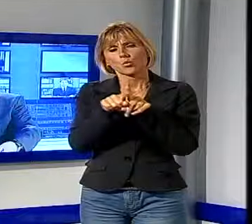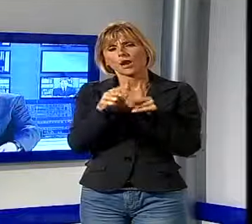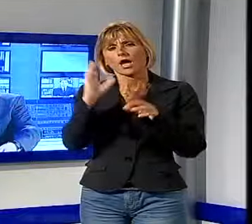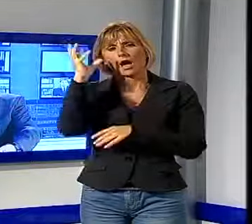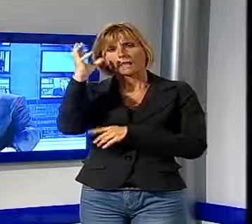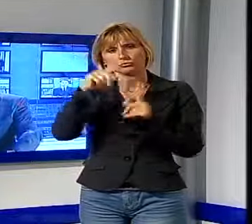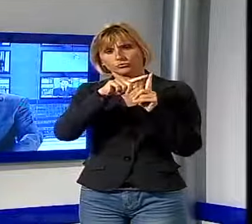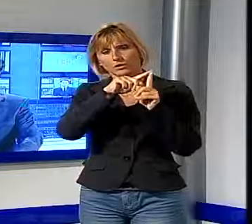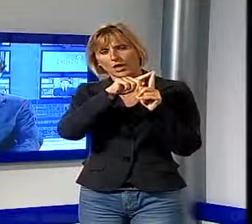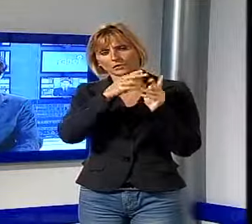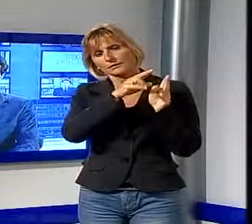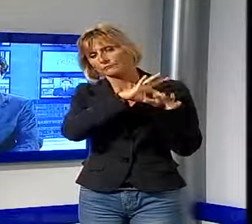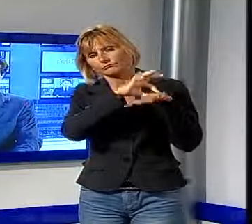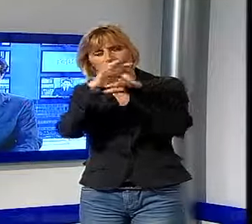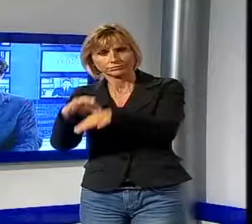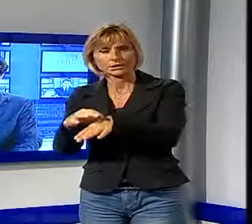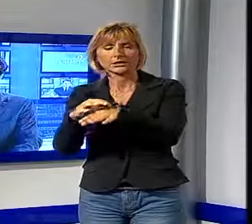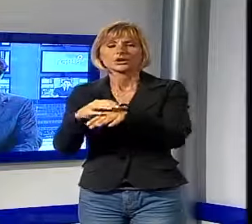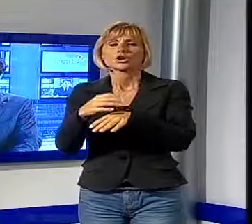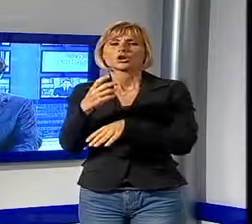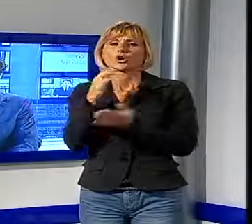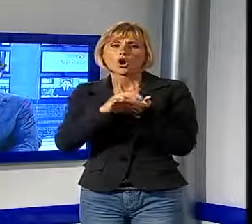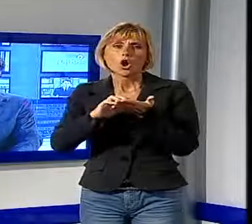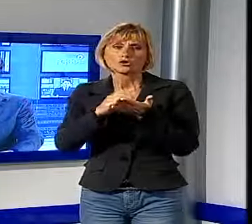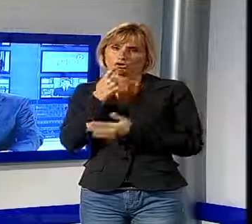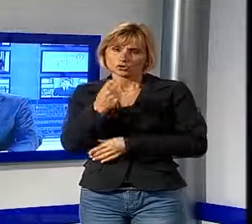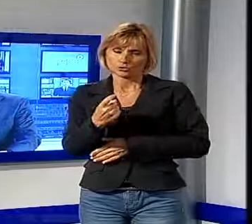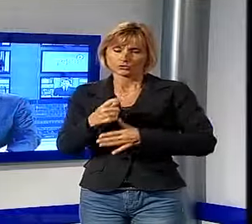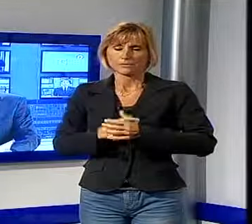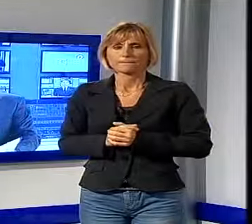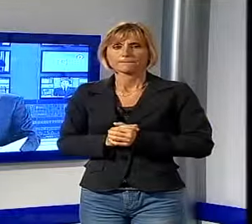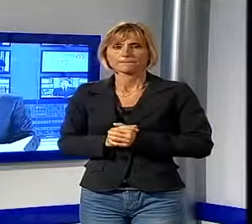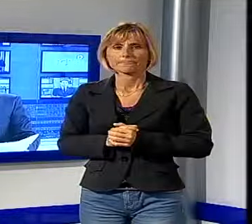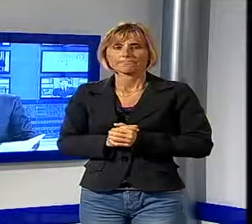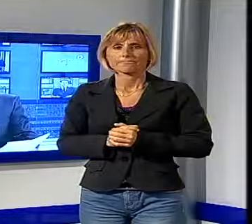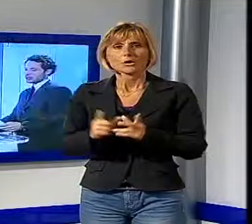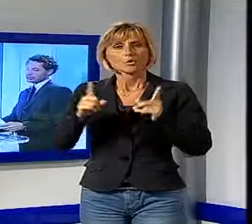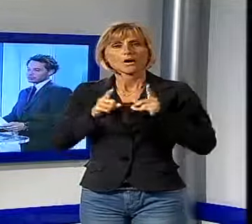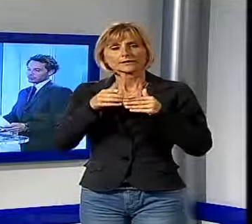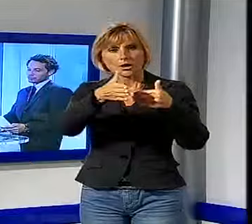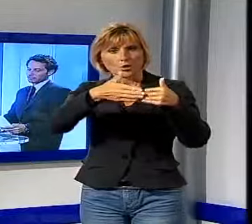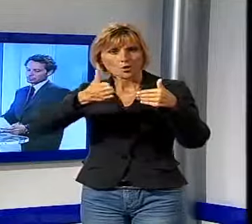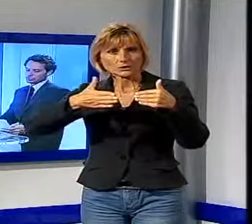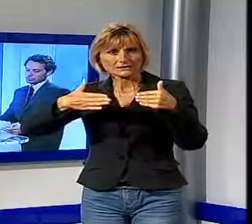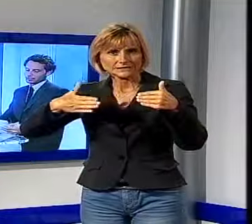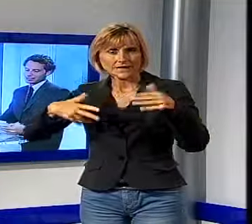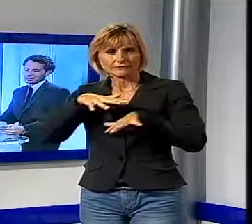ambulanza in codice rosso. Decisivo intervento della Guardia Costera di Viareggio questo pomeriggio per trarre